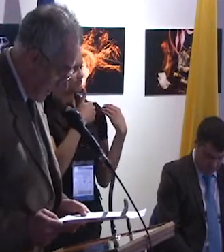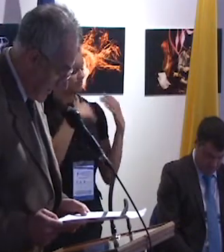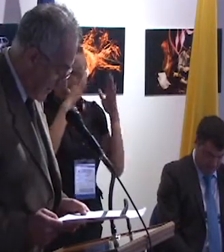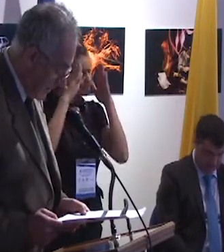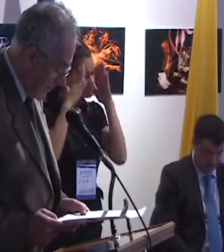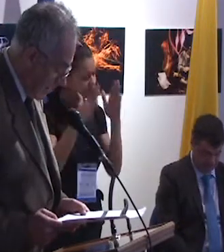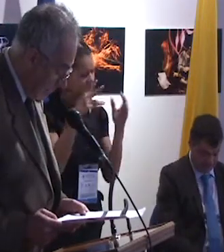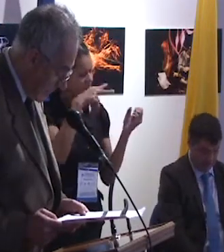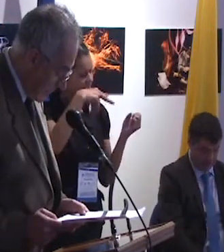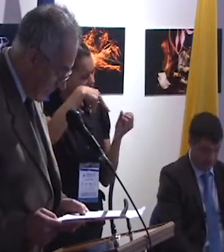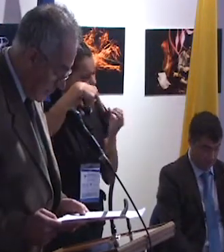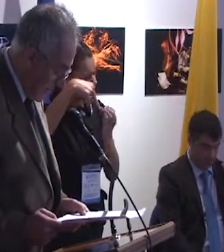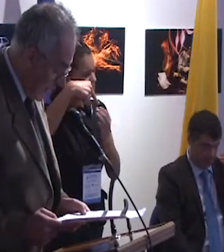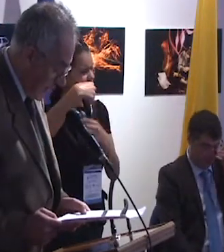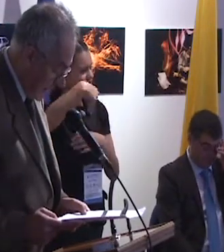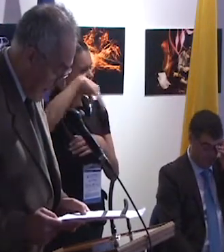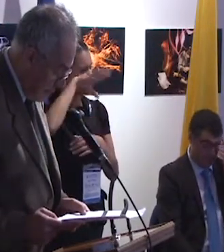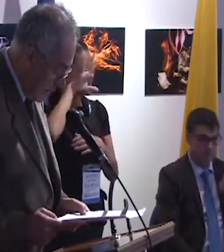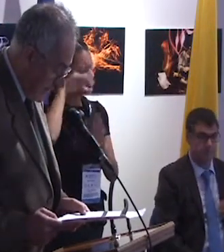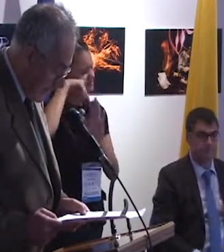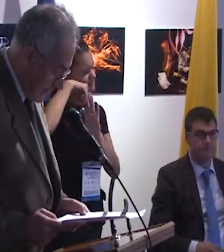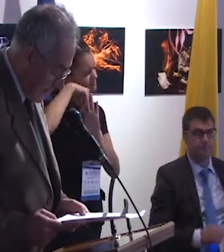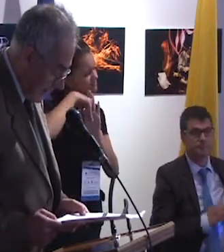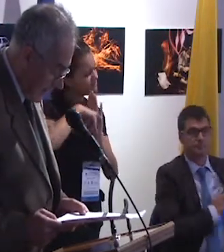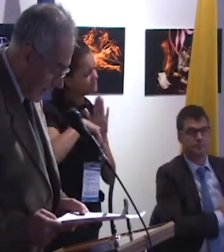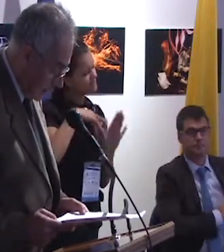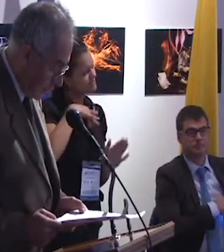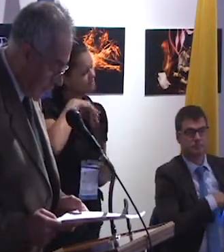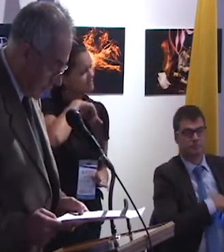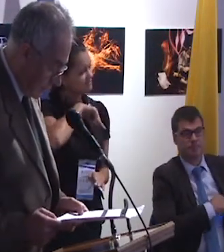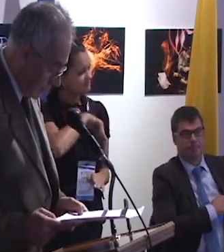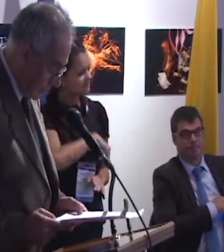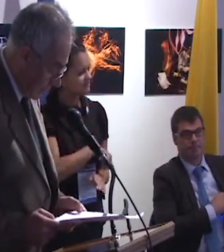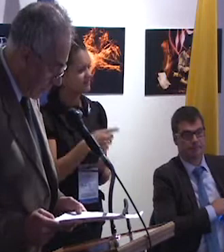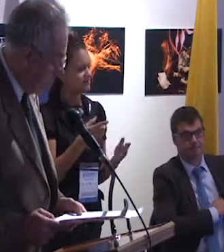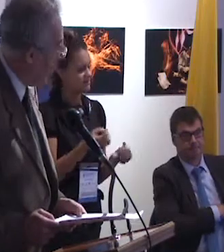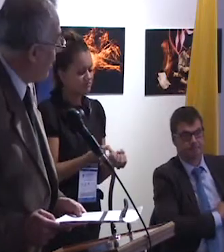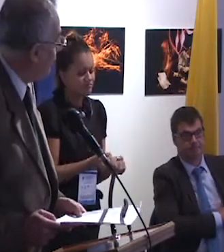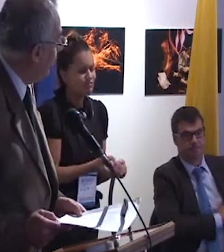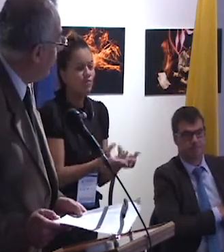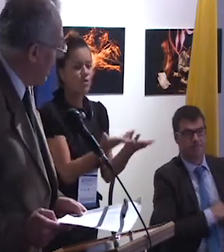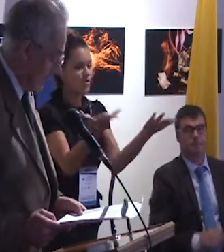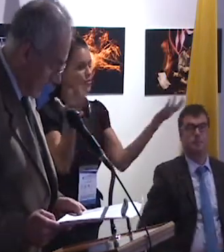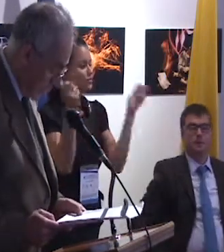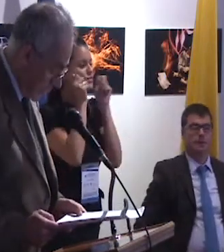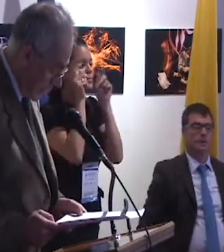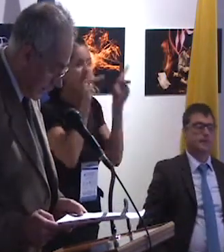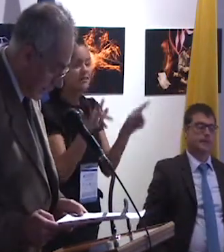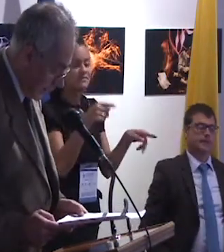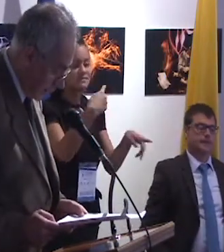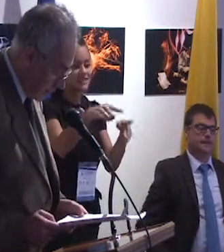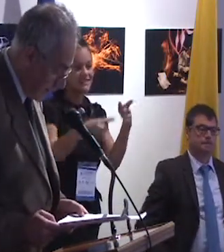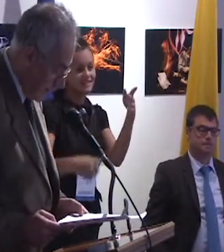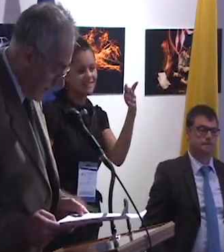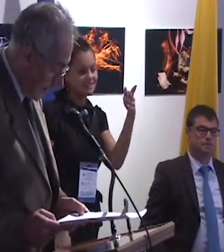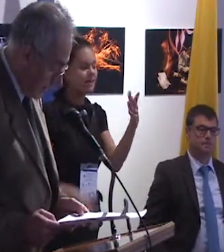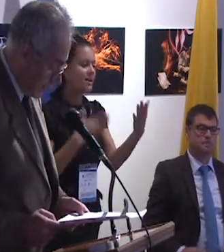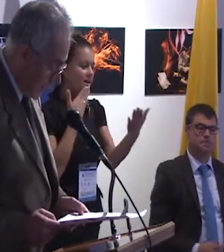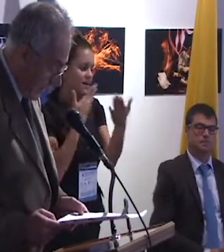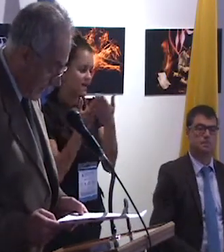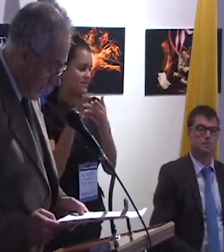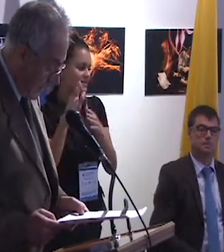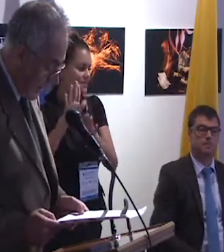profundidades del alma en tan amplia diversidad de seres humanos, como corresponde hacerlo a la literatura